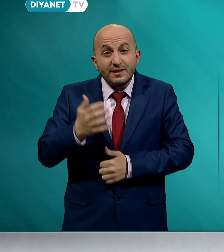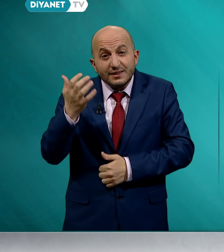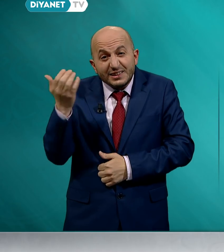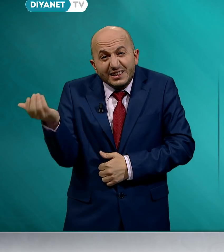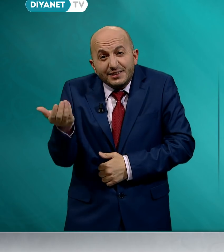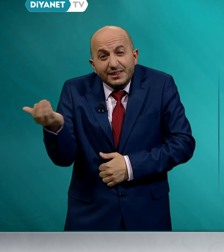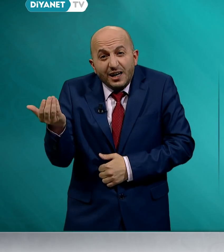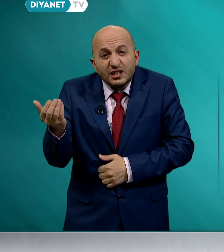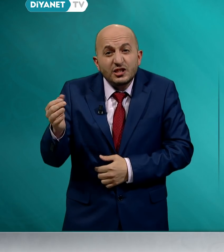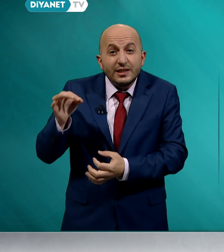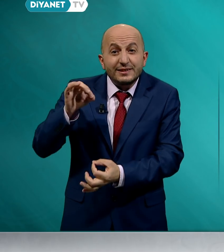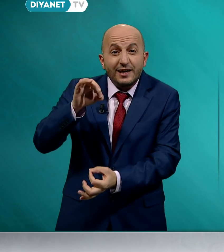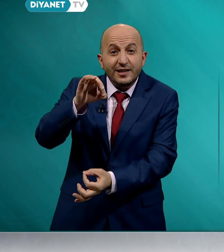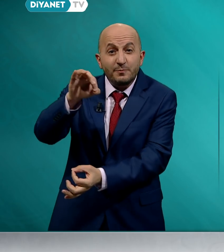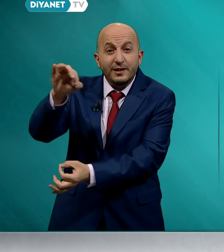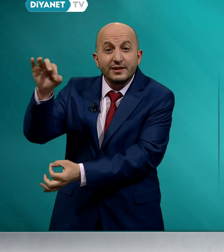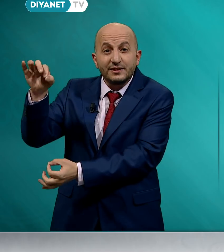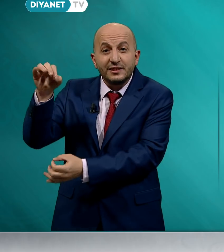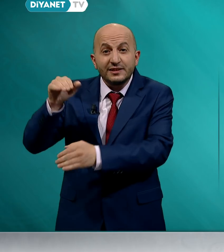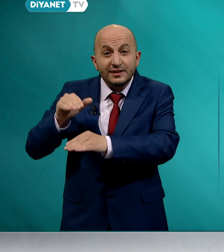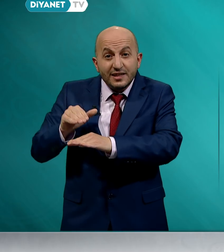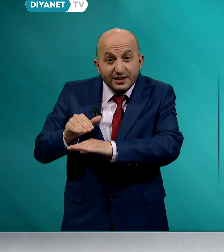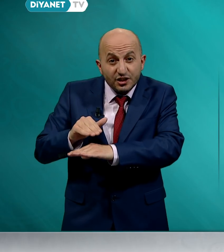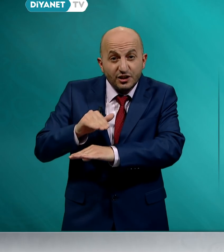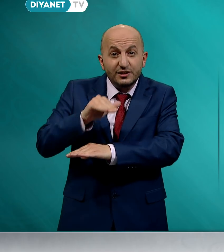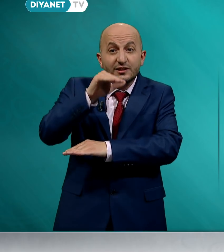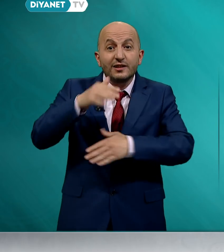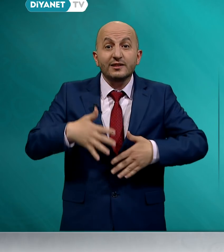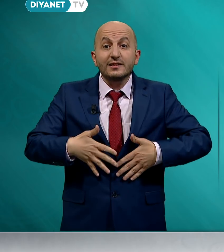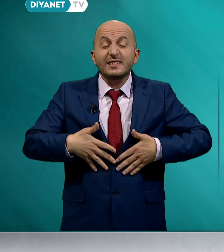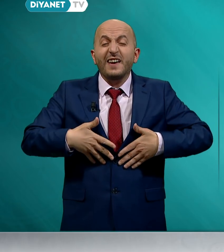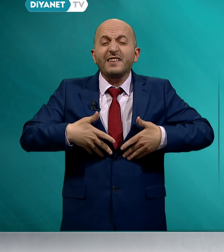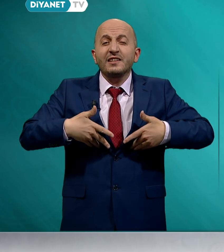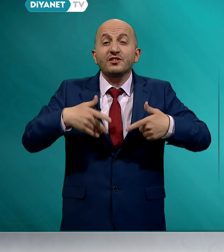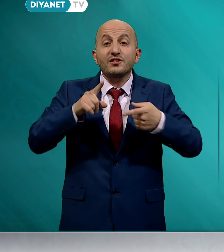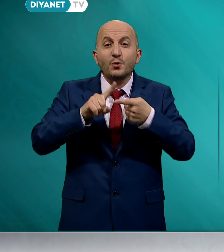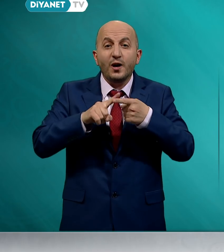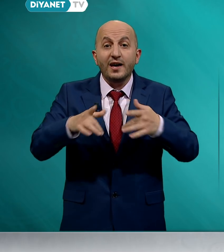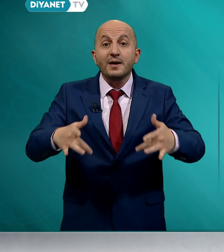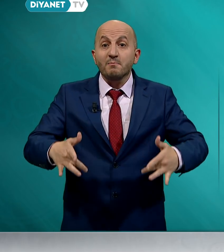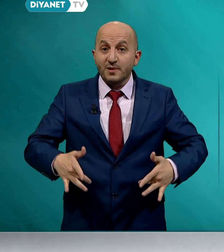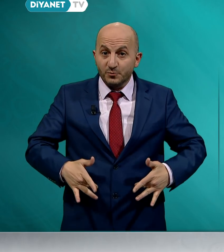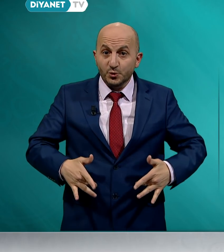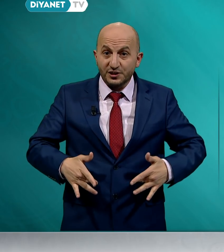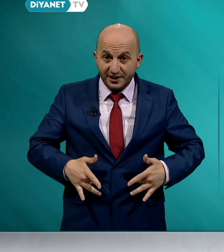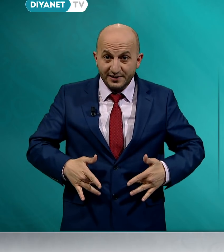İhtiyaç sahiplerinin yaşadıkları sevinç ve memnuniyet,